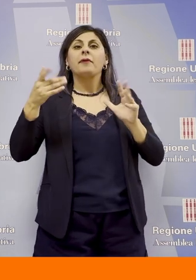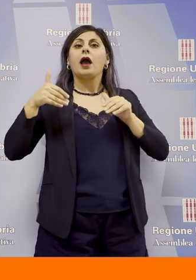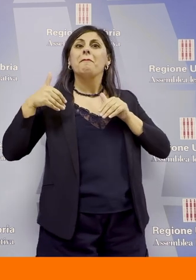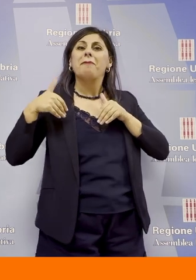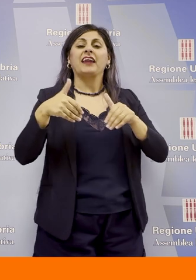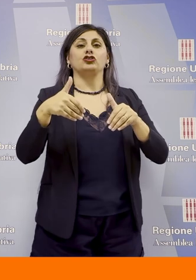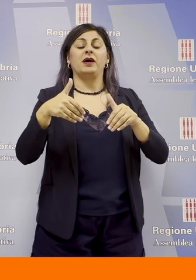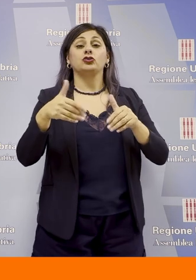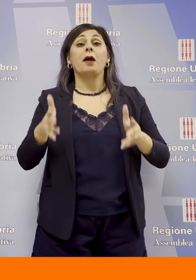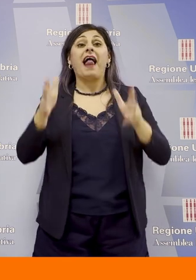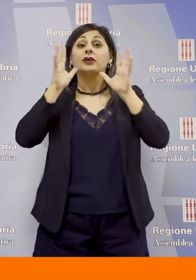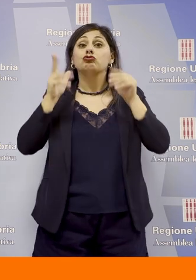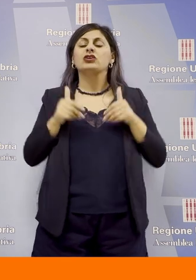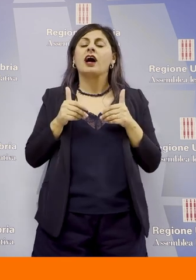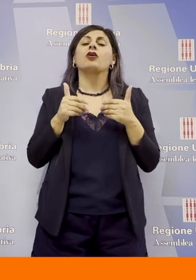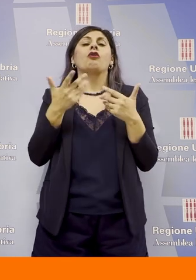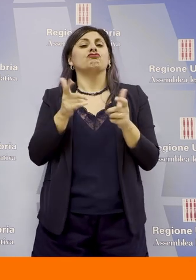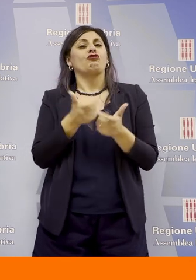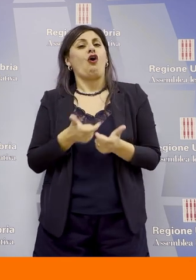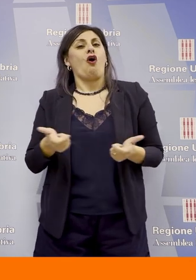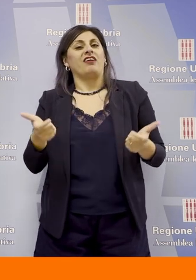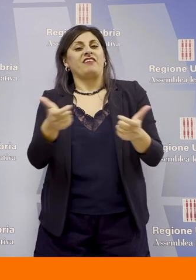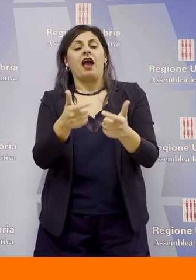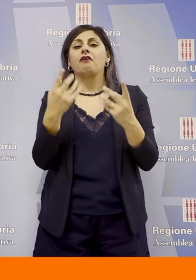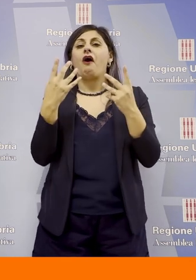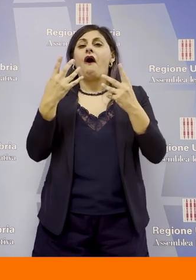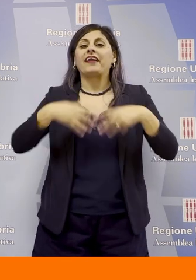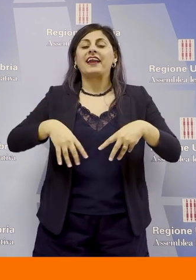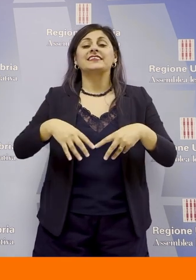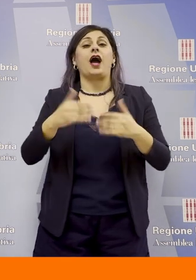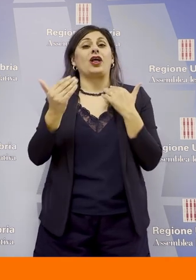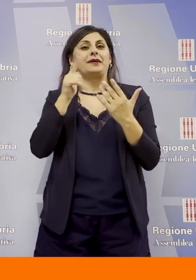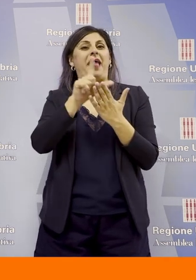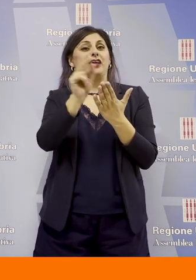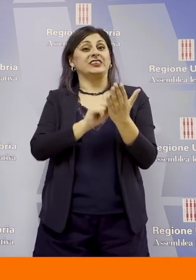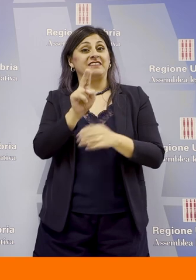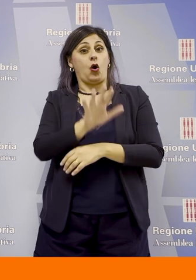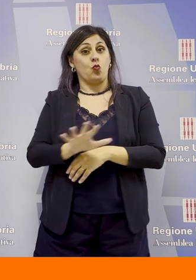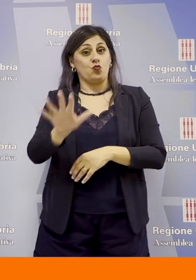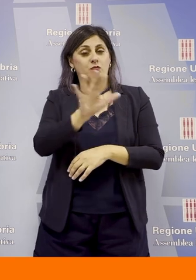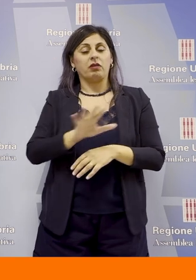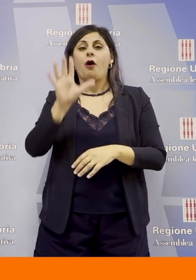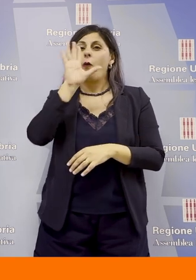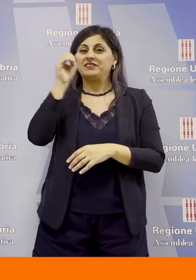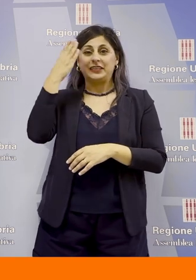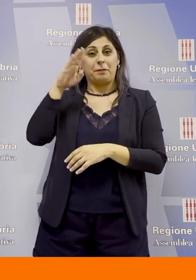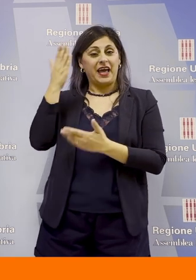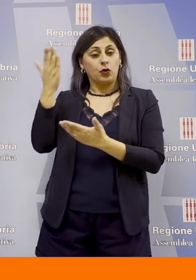Palazzo Cesaroni si è svolto un convegno organizzato dall'Assemblea legislativa dell'Umbria, l'Università di Perugia e